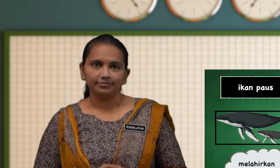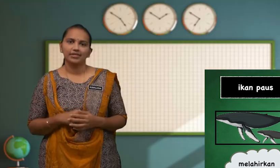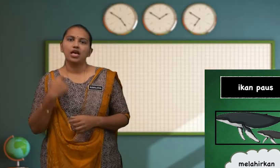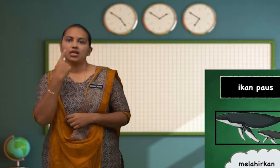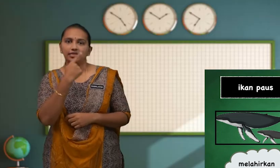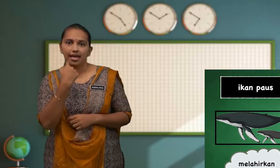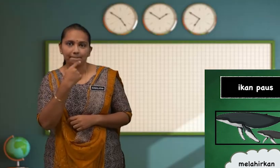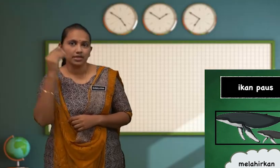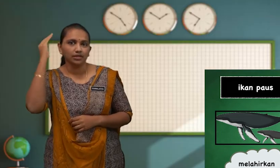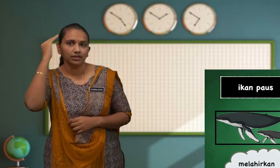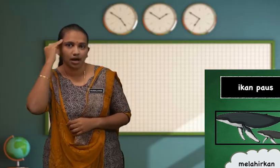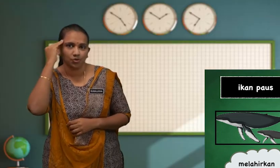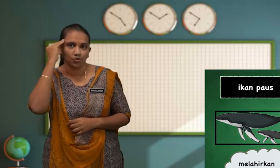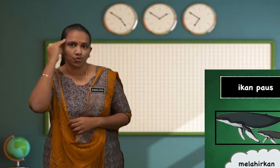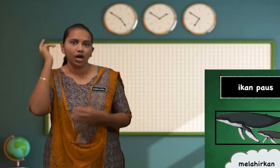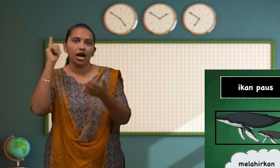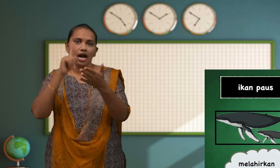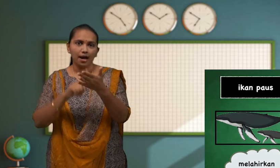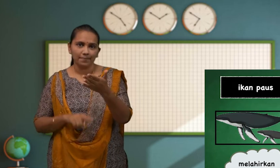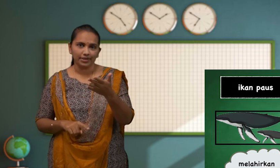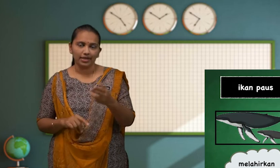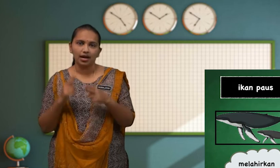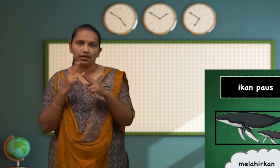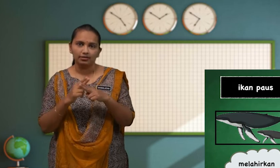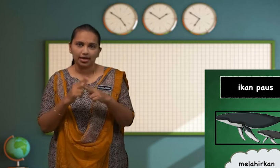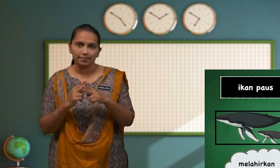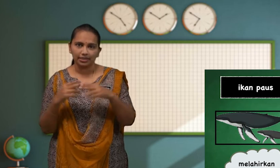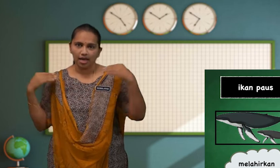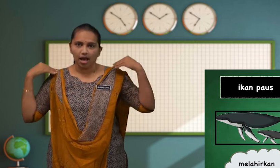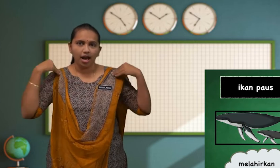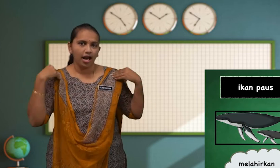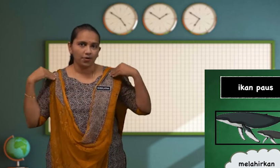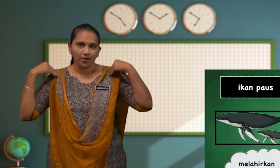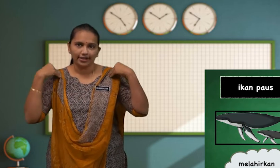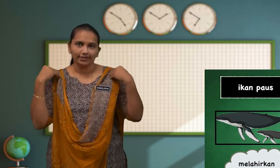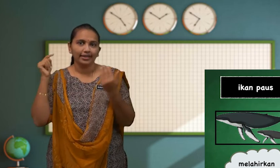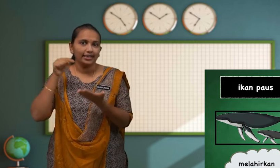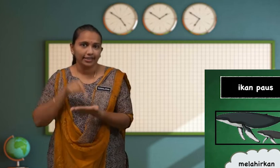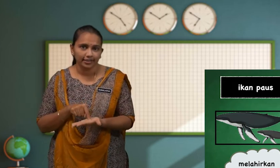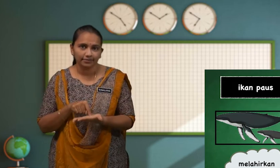Siapa Tahu Apakah Nama Haiwan Ini